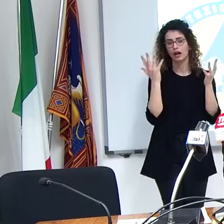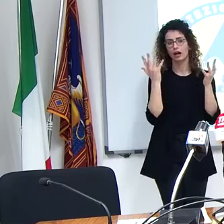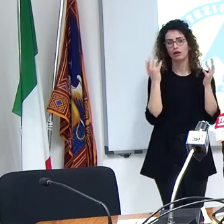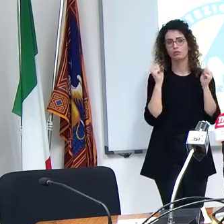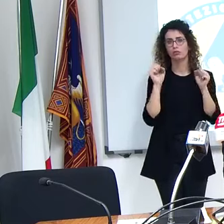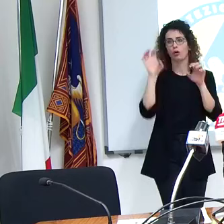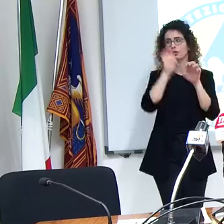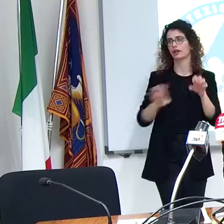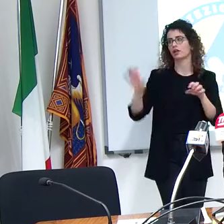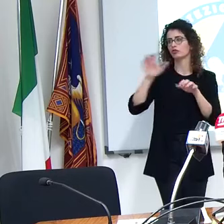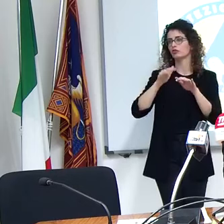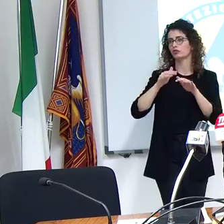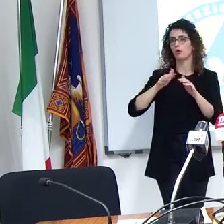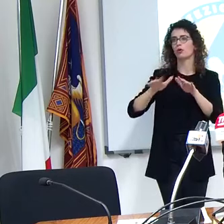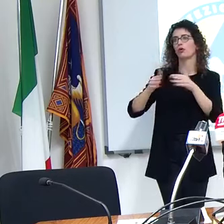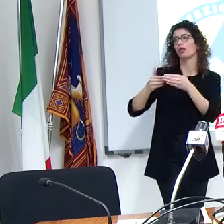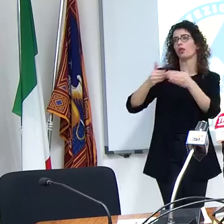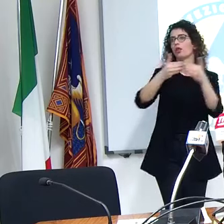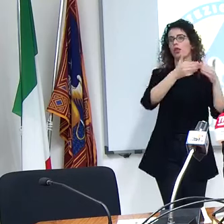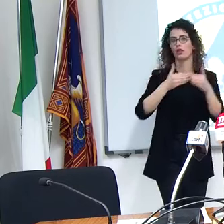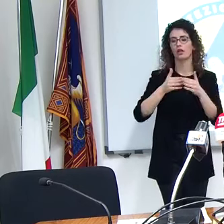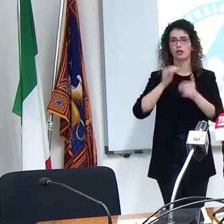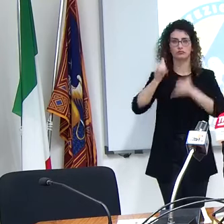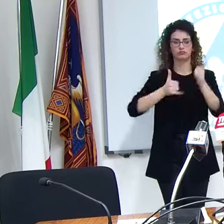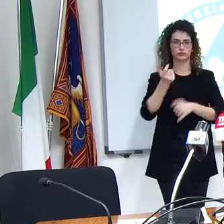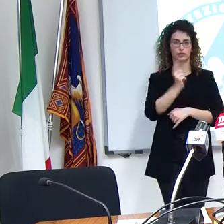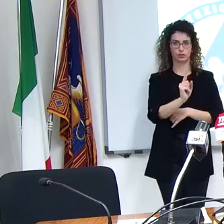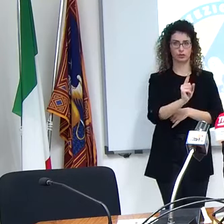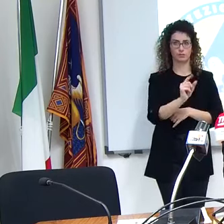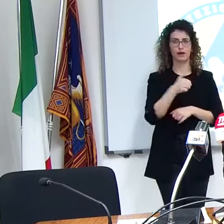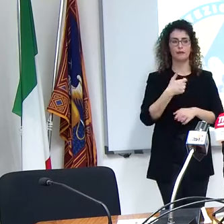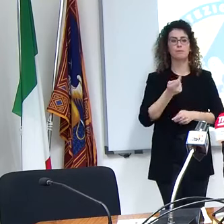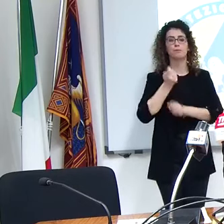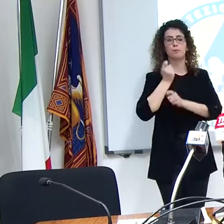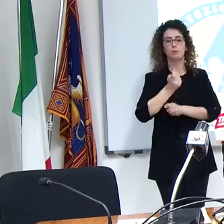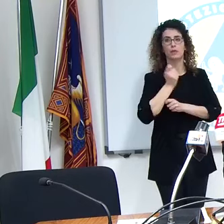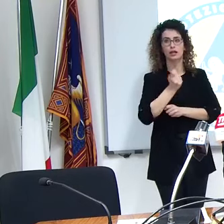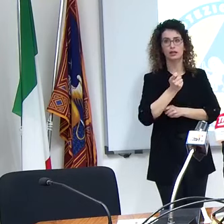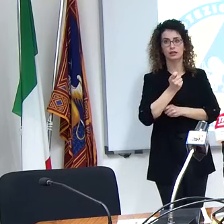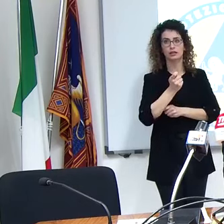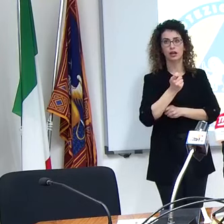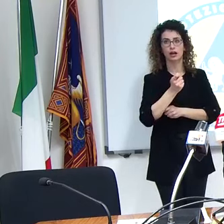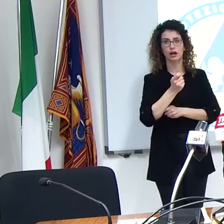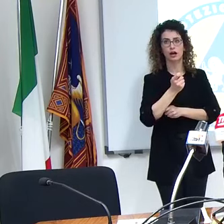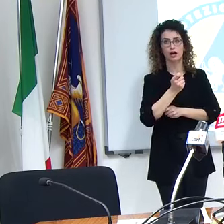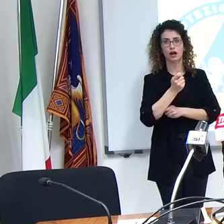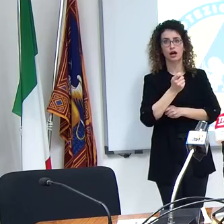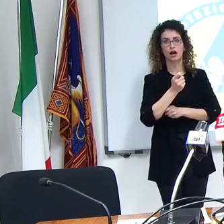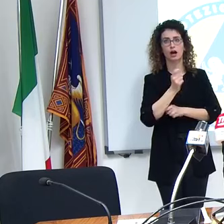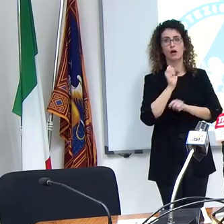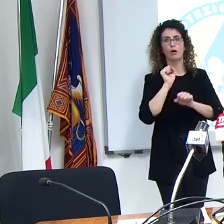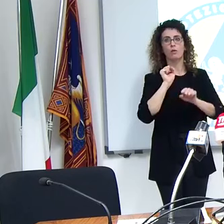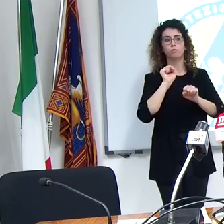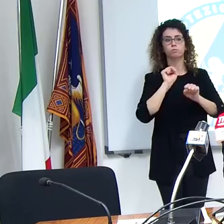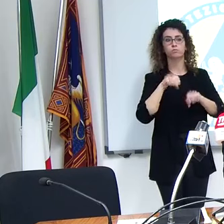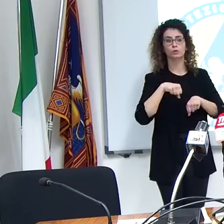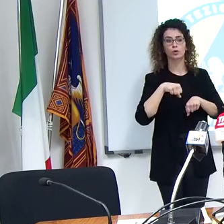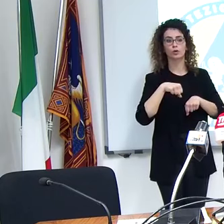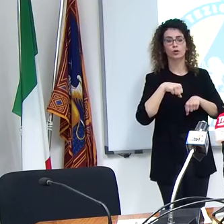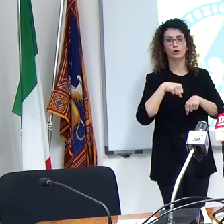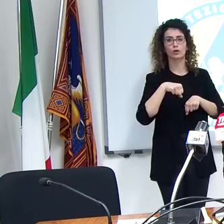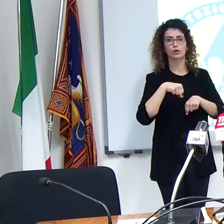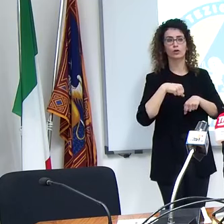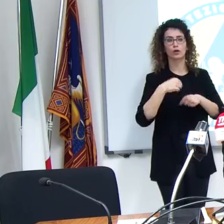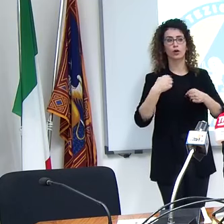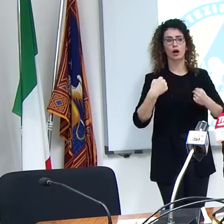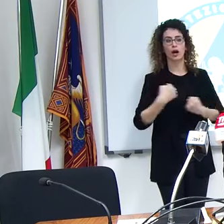la regione per svolgere questa attività però l'attività di pesca la potremmo riferire all'attività venatoria che invece è vietata come la